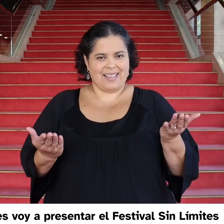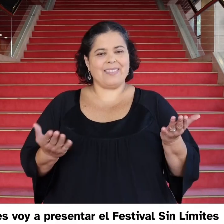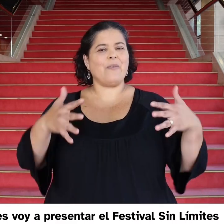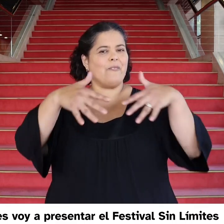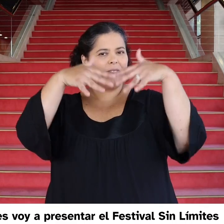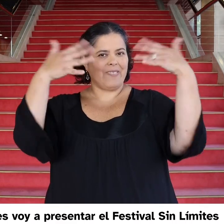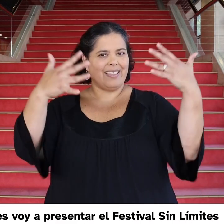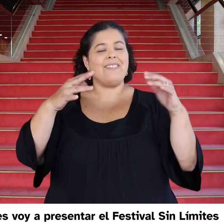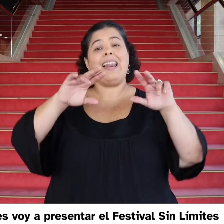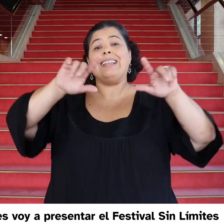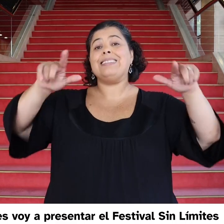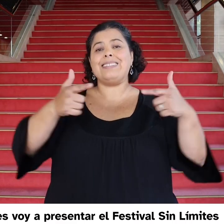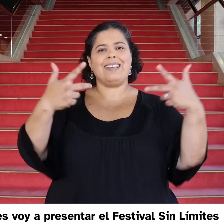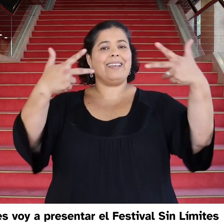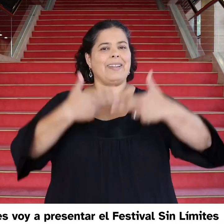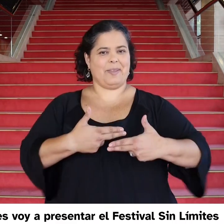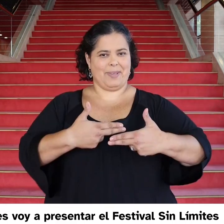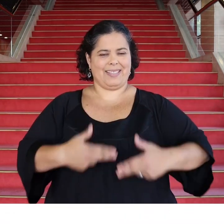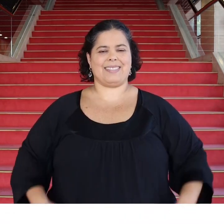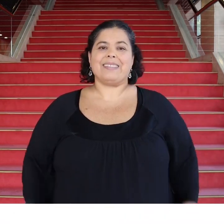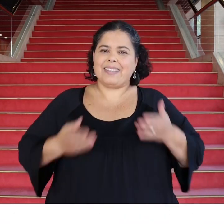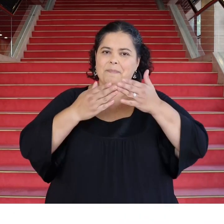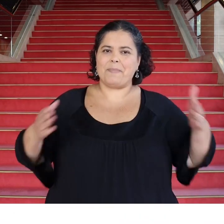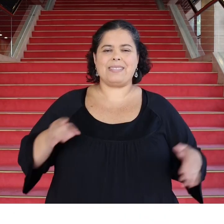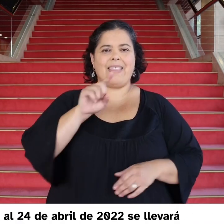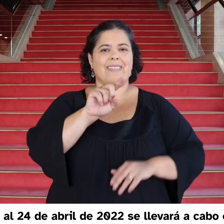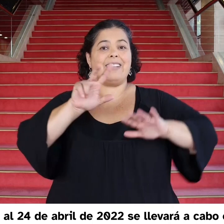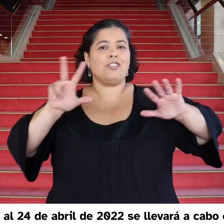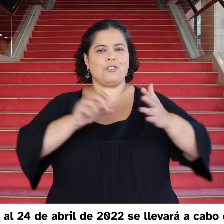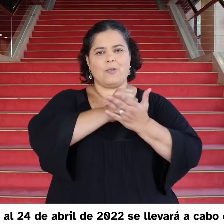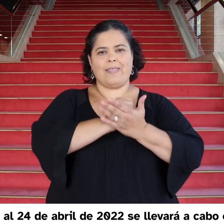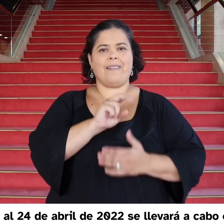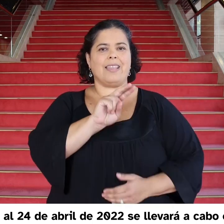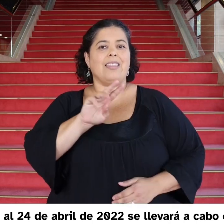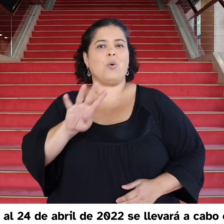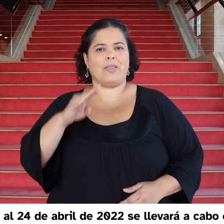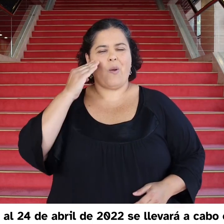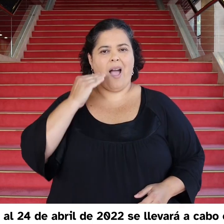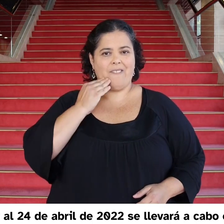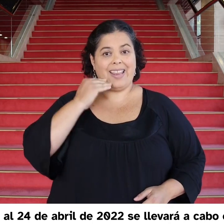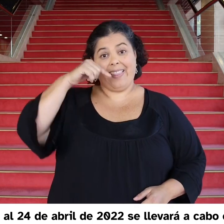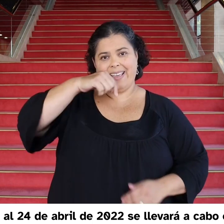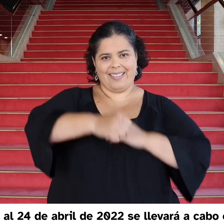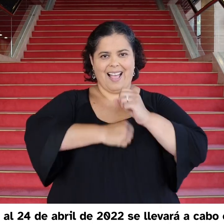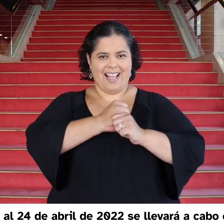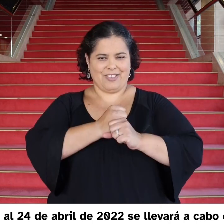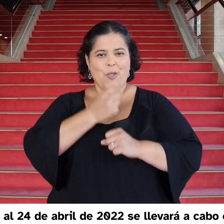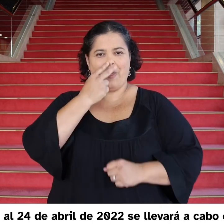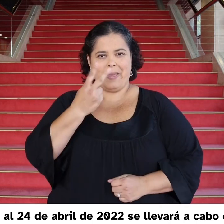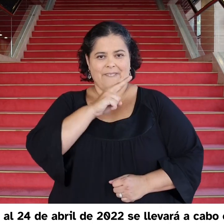Festival Sin Límites Desde el 18 al 24 de abril de 2022 se llevará